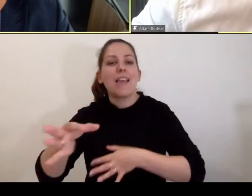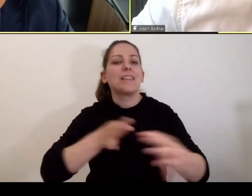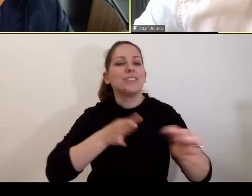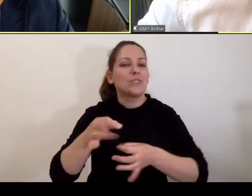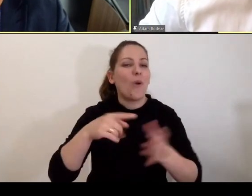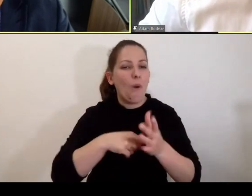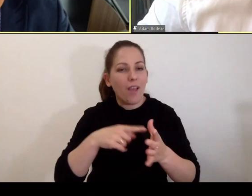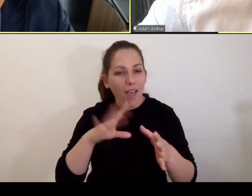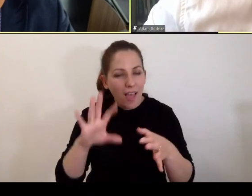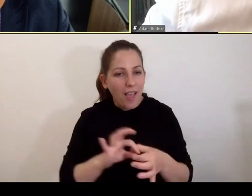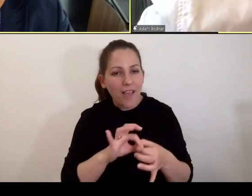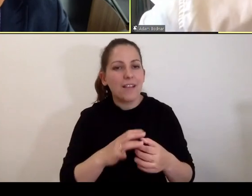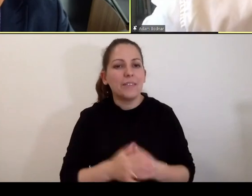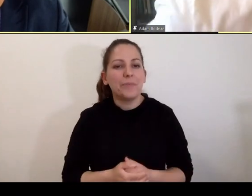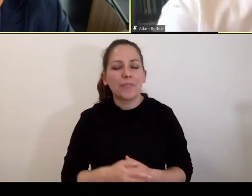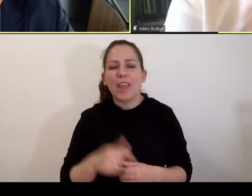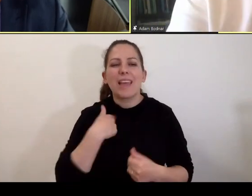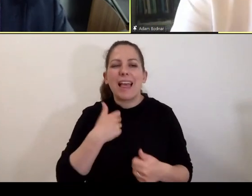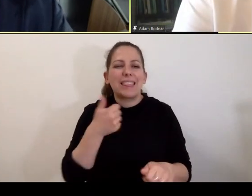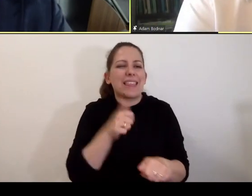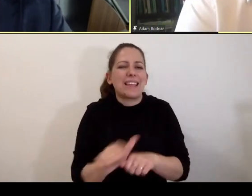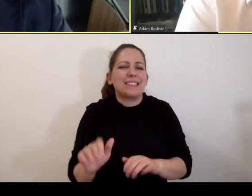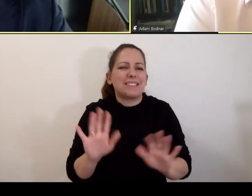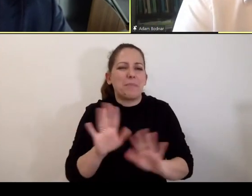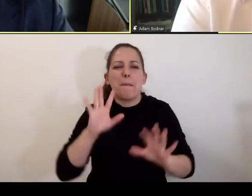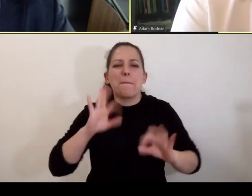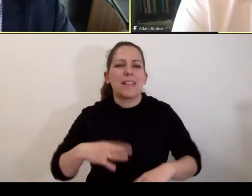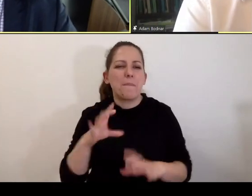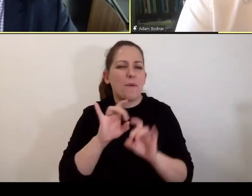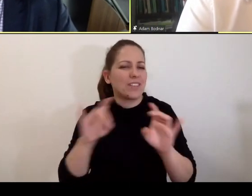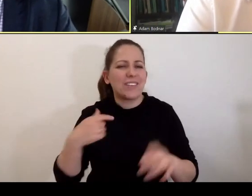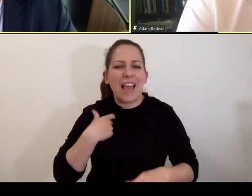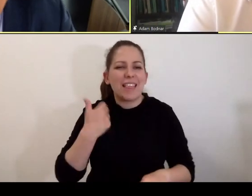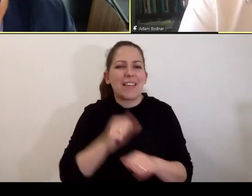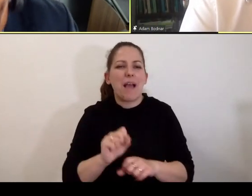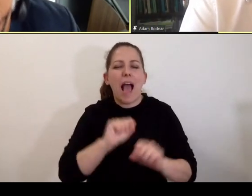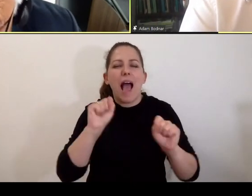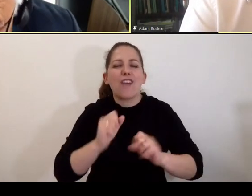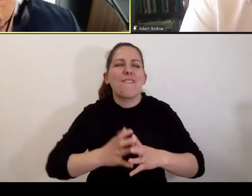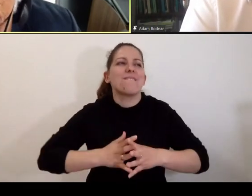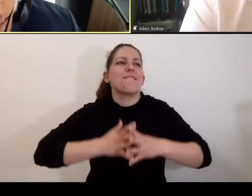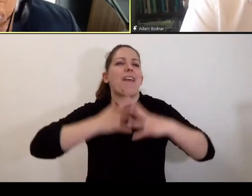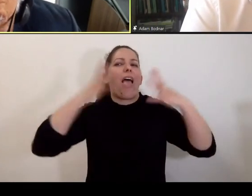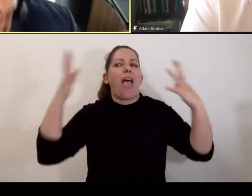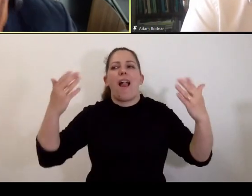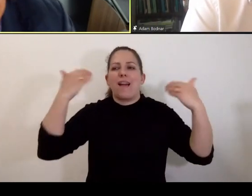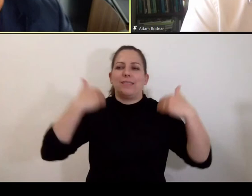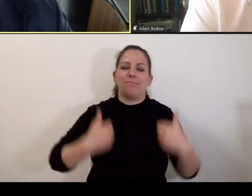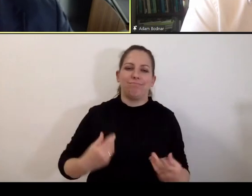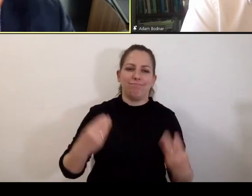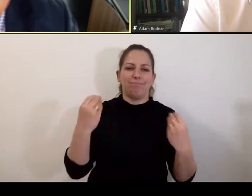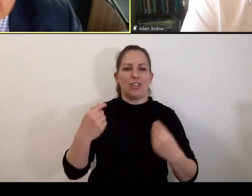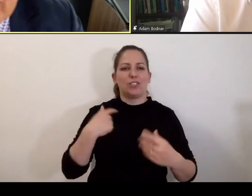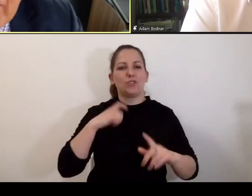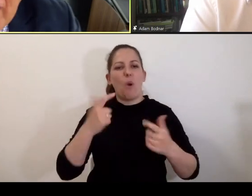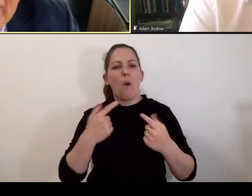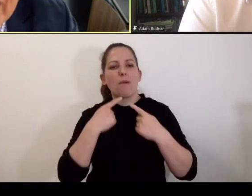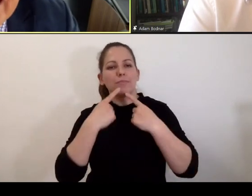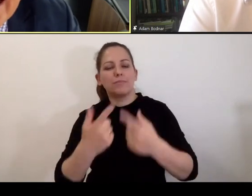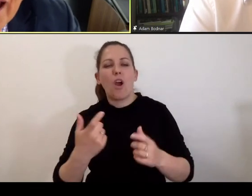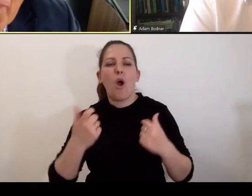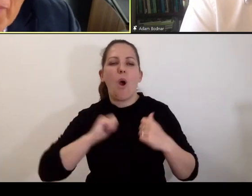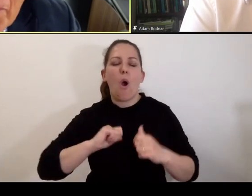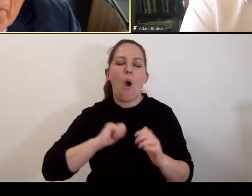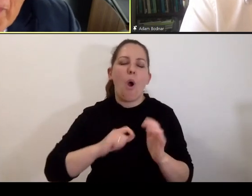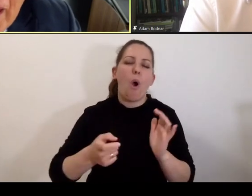na zawsze. I się ma z głowy, Ale ja nie jestem, ale panie profesorze, ja nie jestem aż tak wielki, żeby pozwolić sobie i żeby móc oczekiwać,